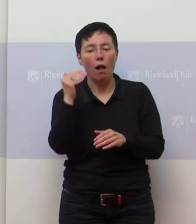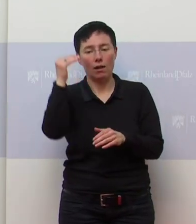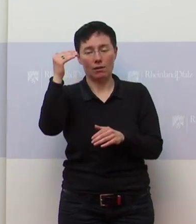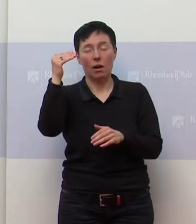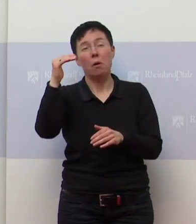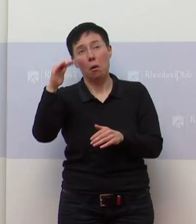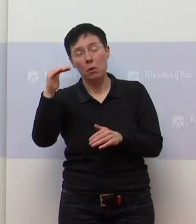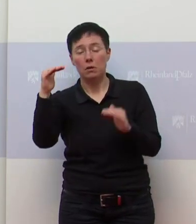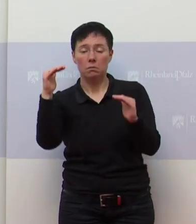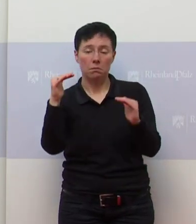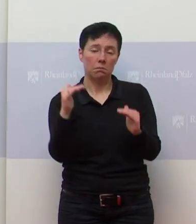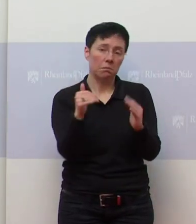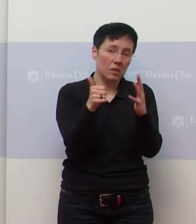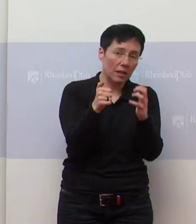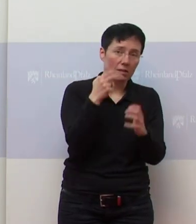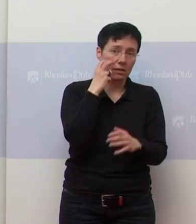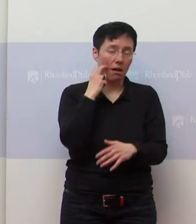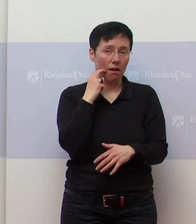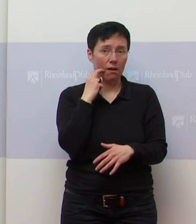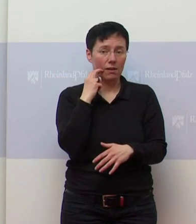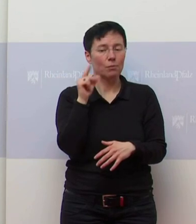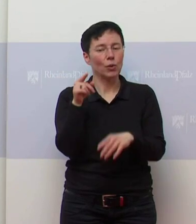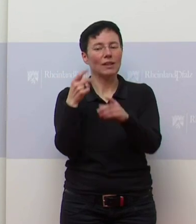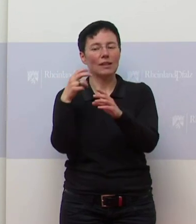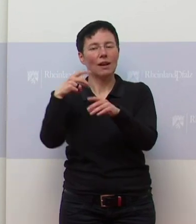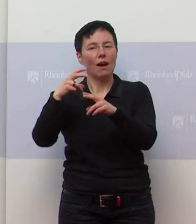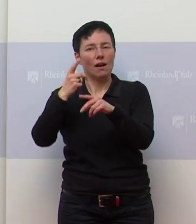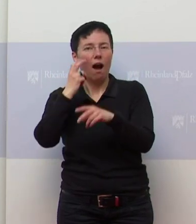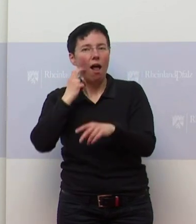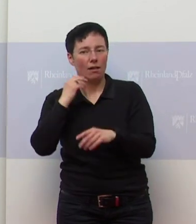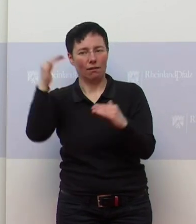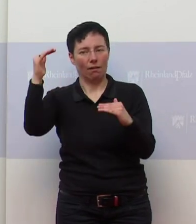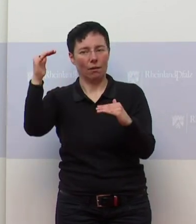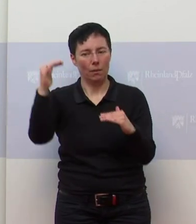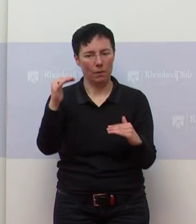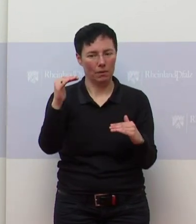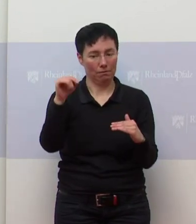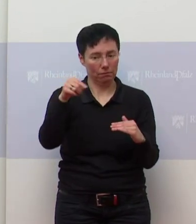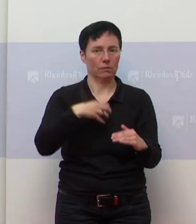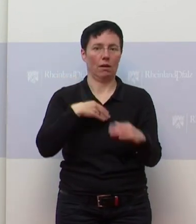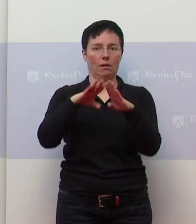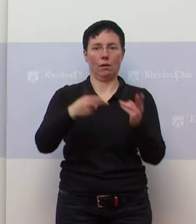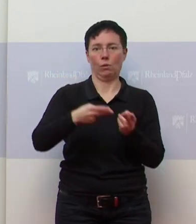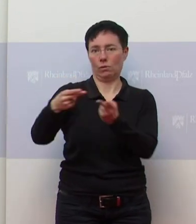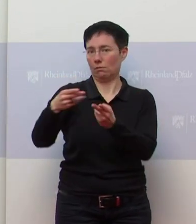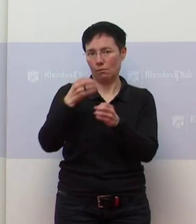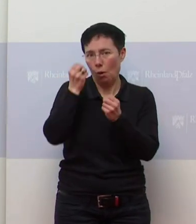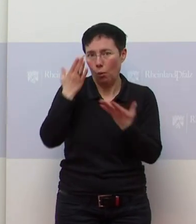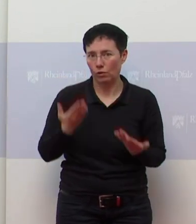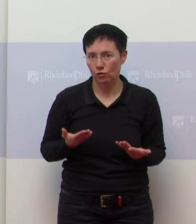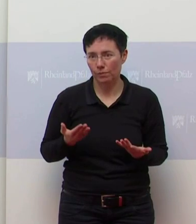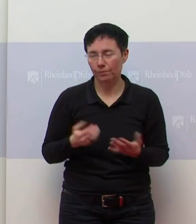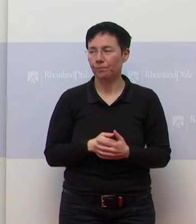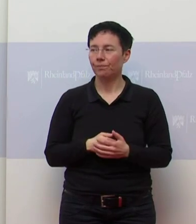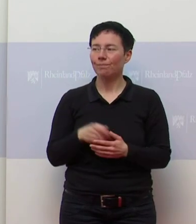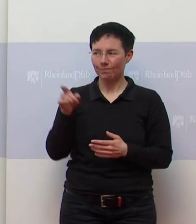zu den 60. Also wir haben da auch eine leichte Veränderung, was ja eigentlich auch logisch ist. Dann würde ich jetzt mal